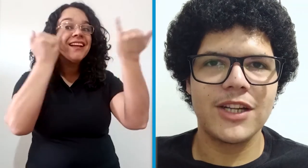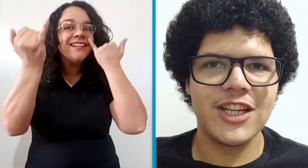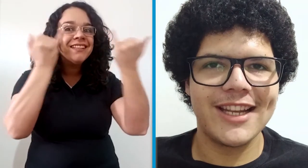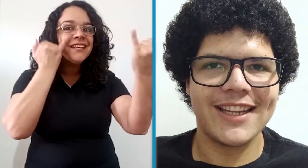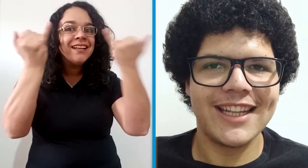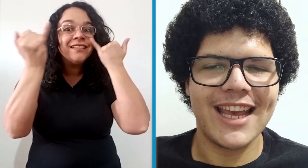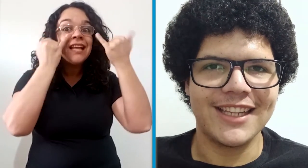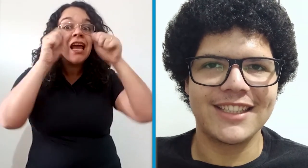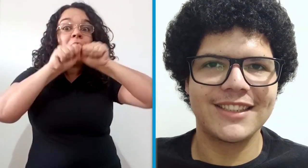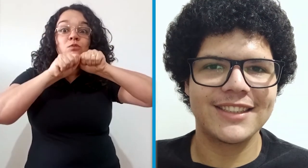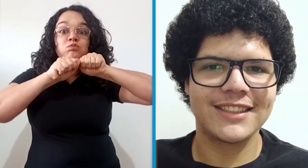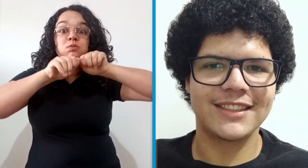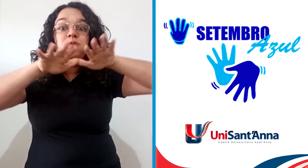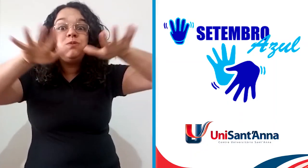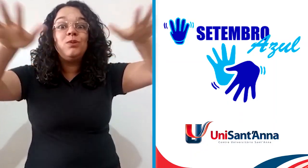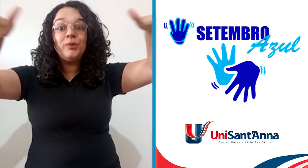Compartilhe essa ideia.